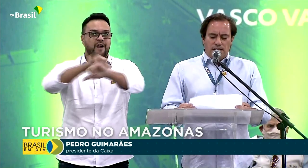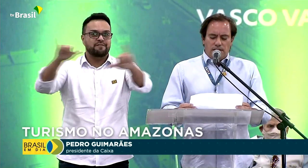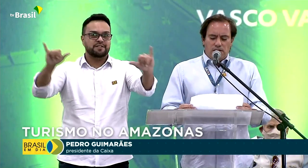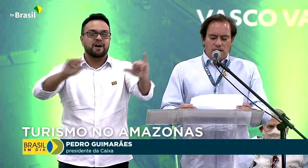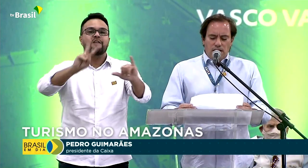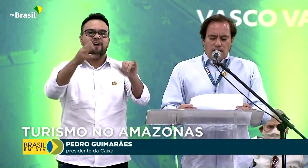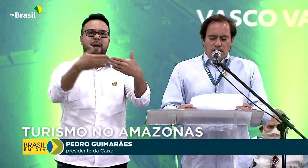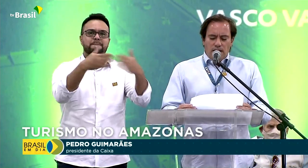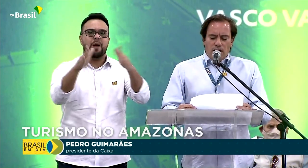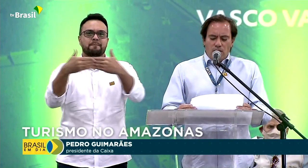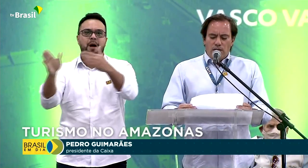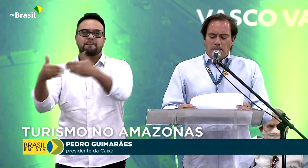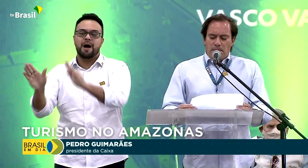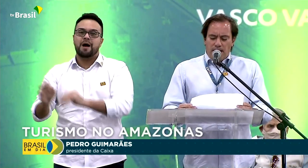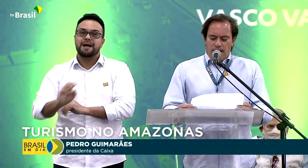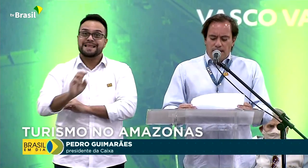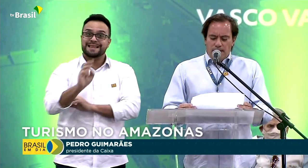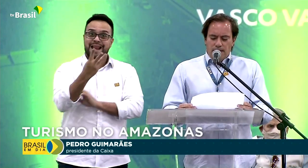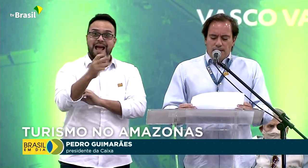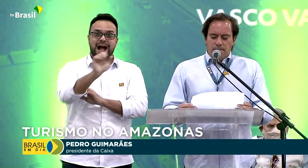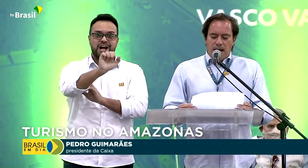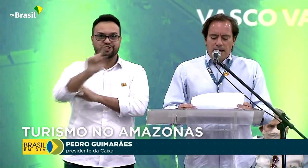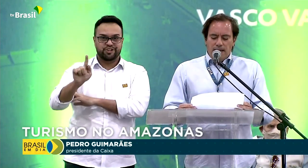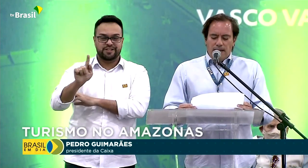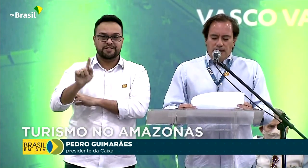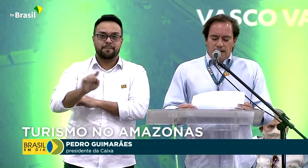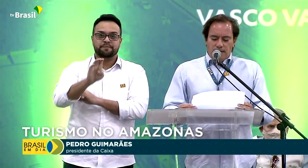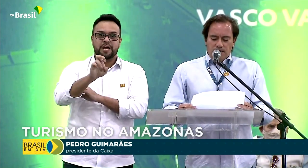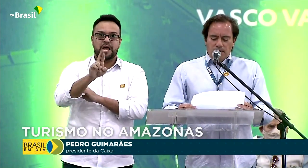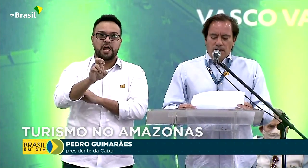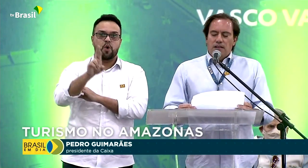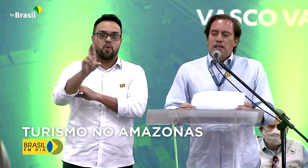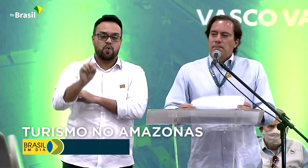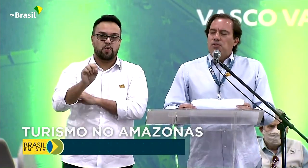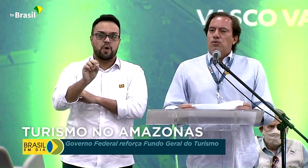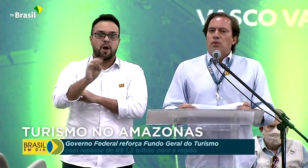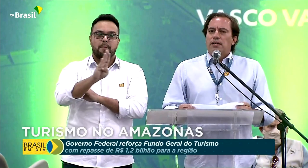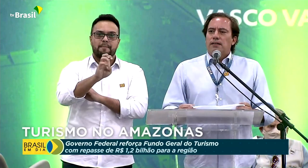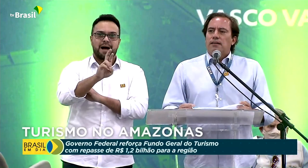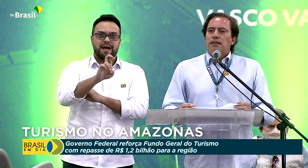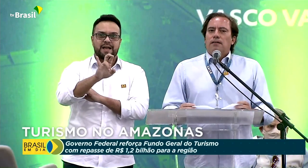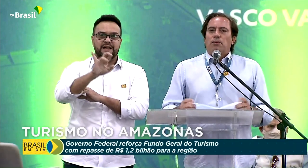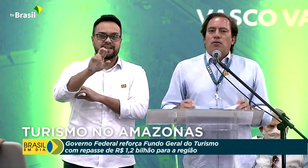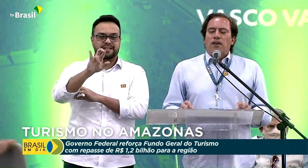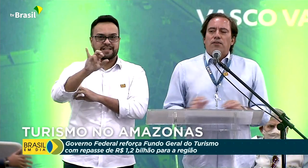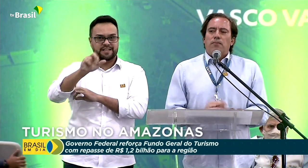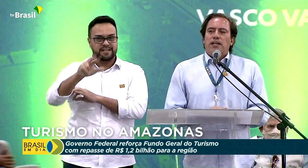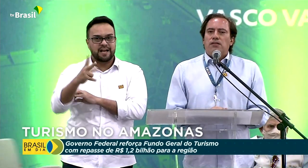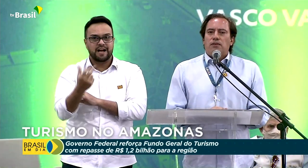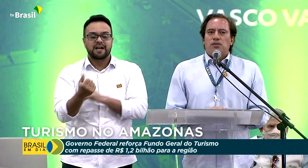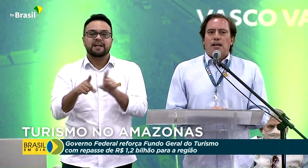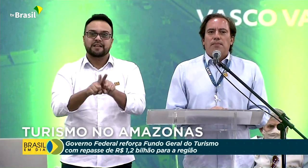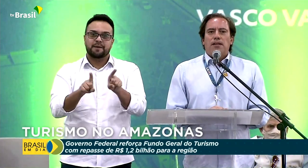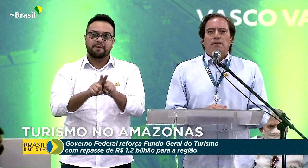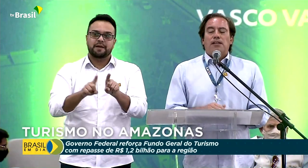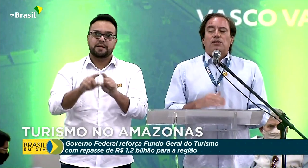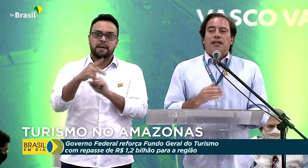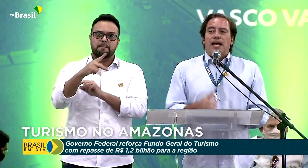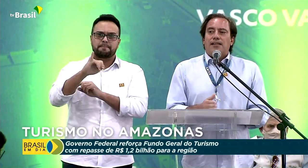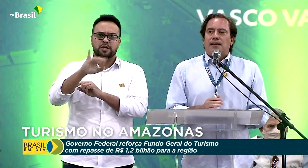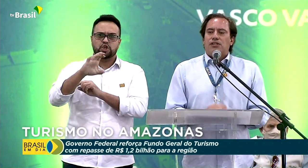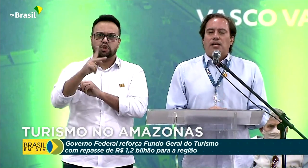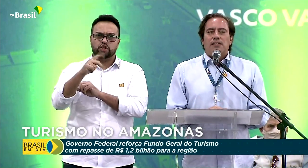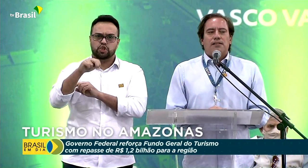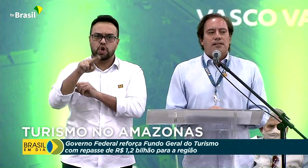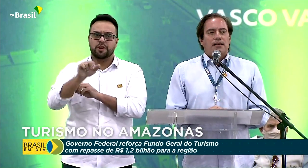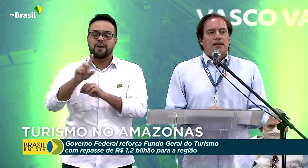agências em Euronepé, Barreirinha e Ipichuna. Provavelmente vamos abrir mais